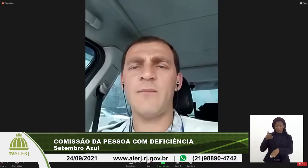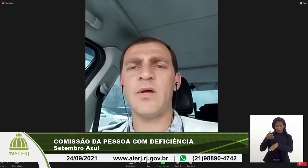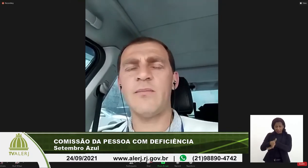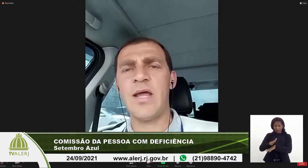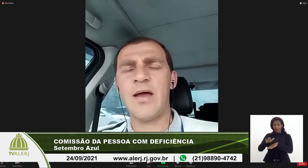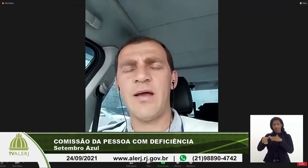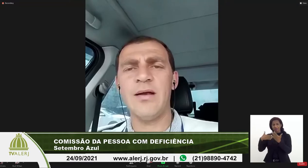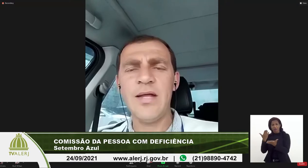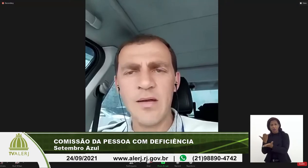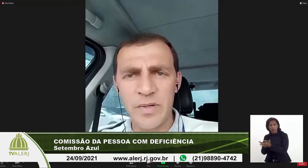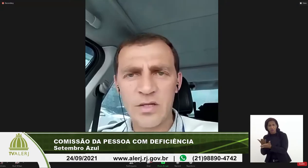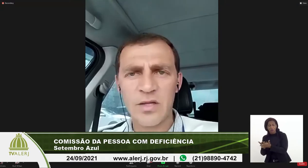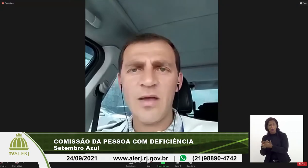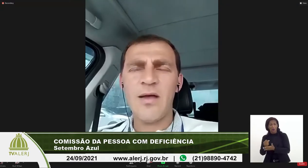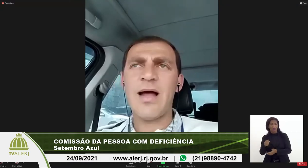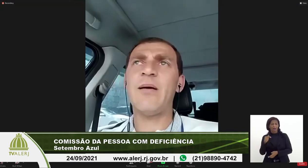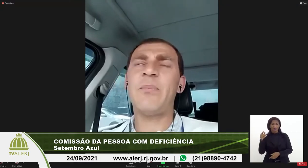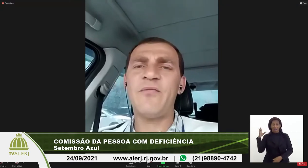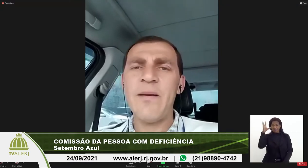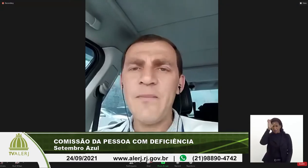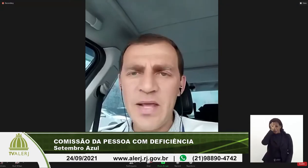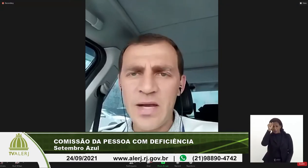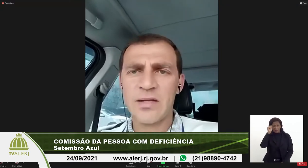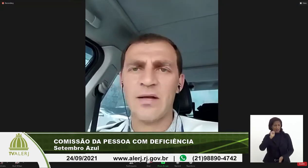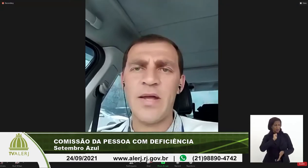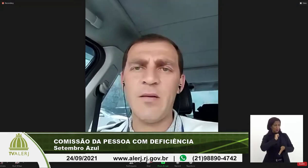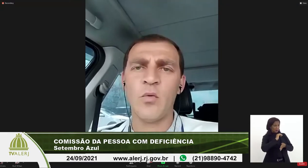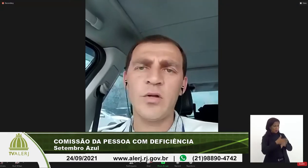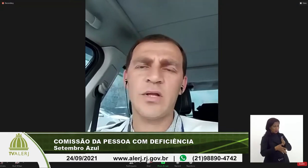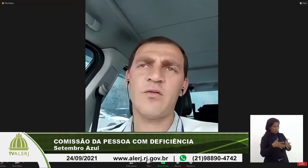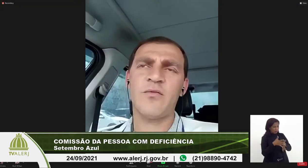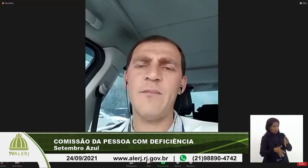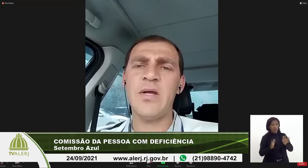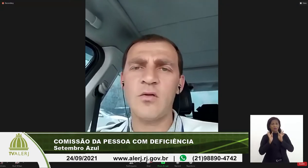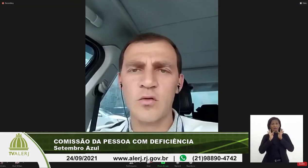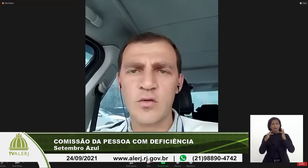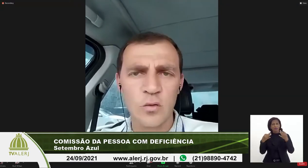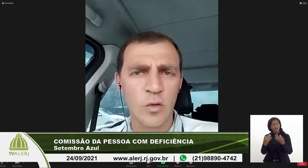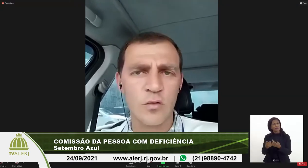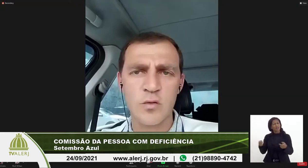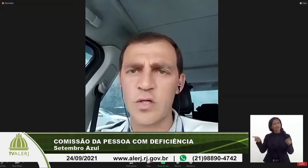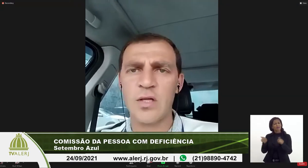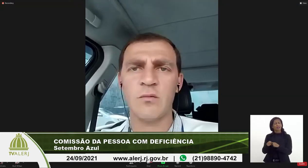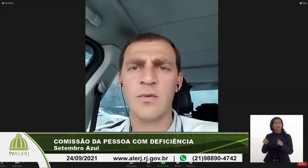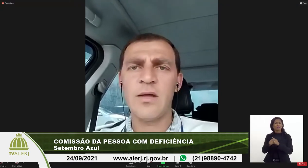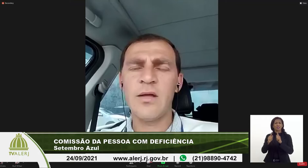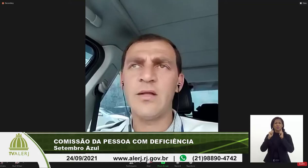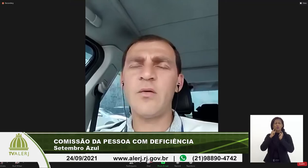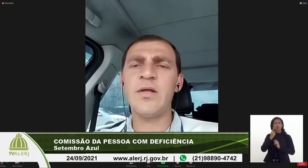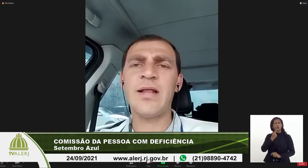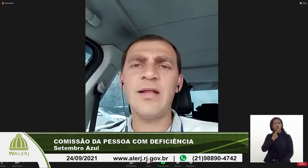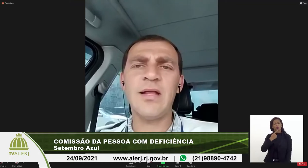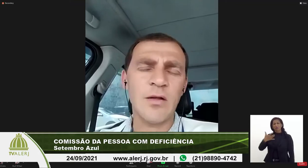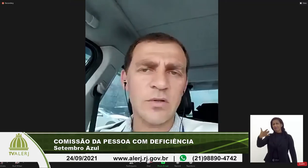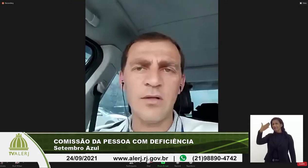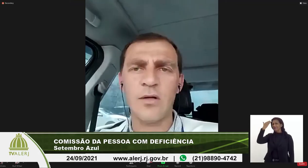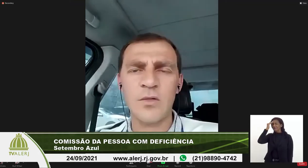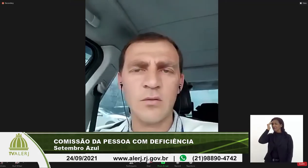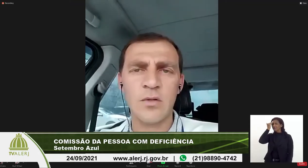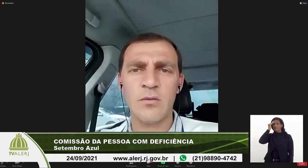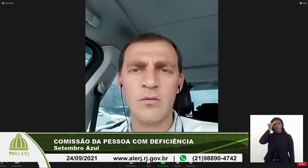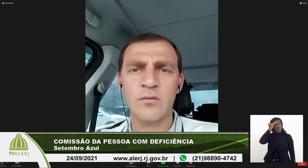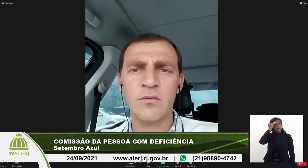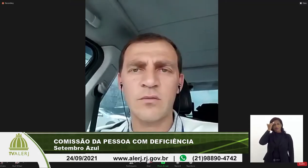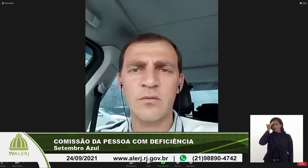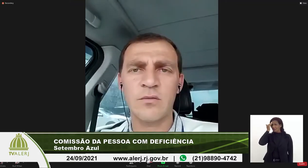libras, até para a família também, muitas famílias dos surdos hoje não entendem, não